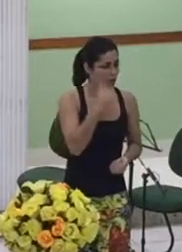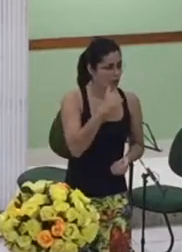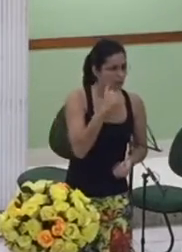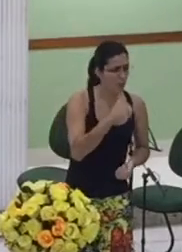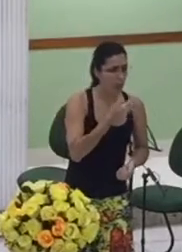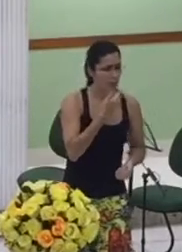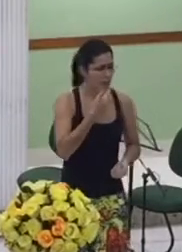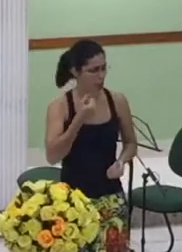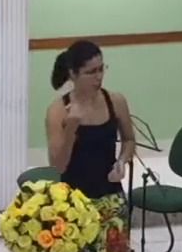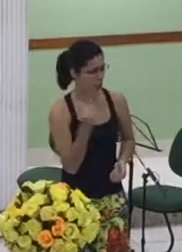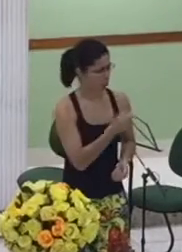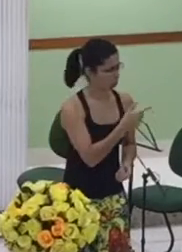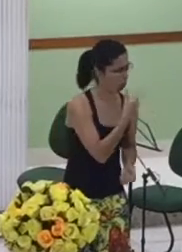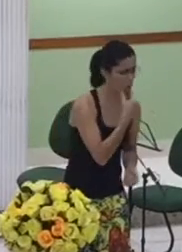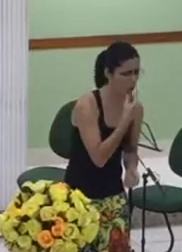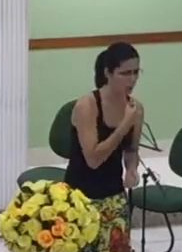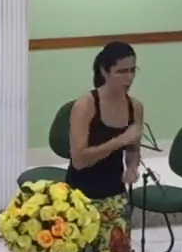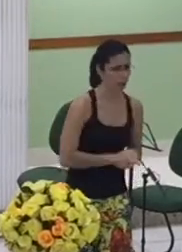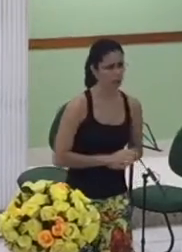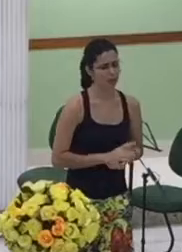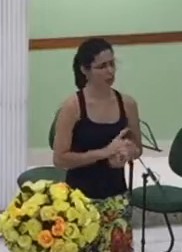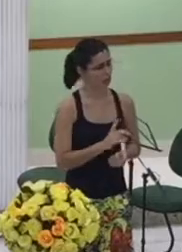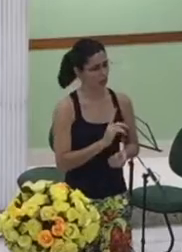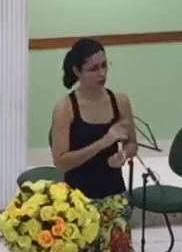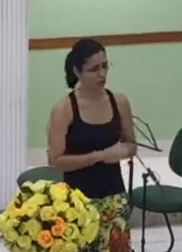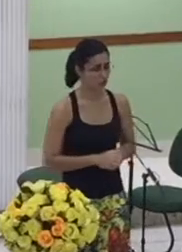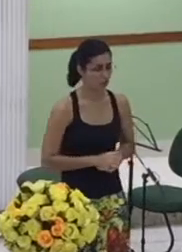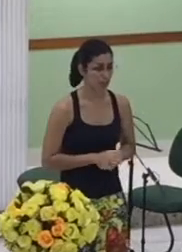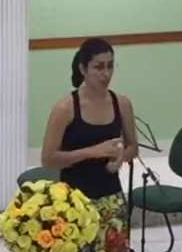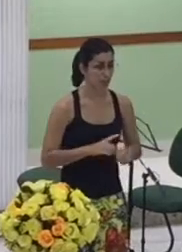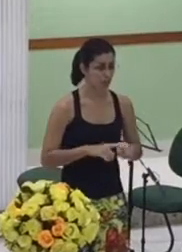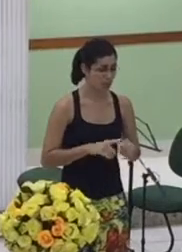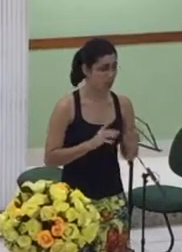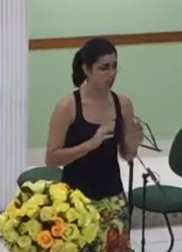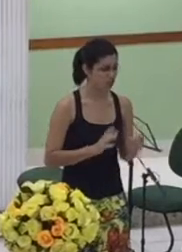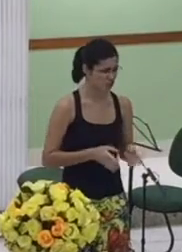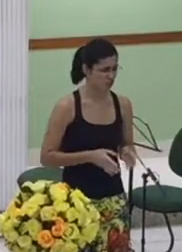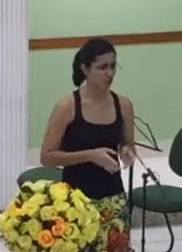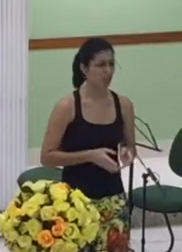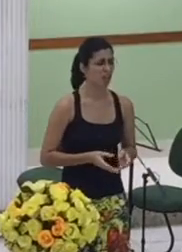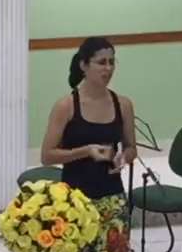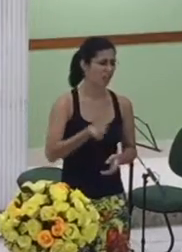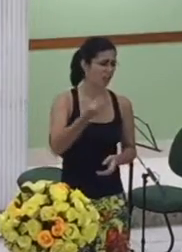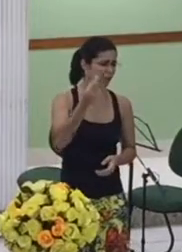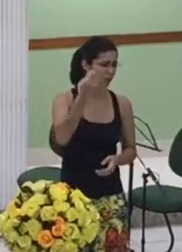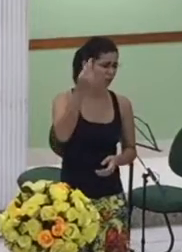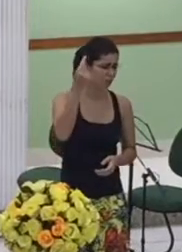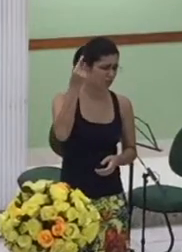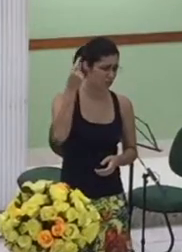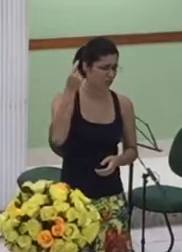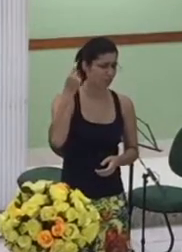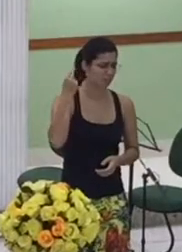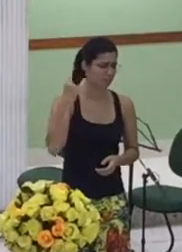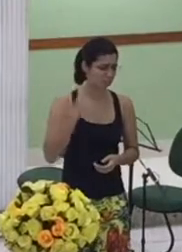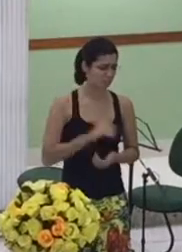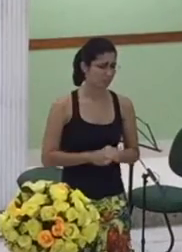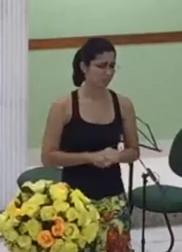é de agora de longa data e a luta de vocês não é quem for